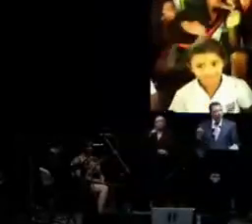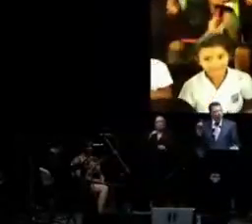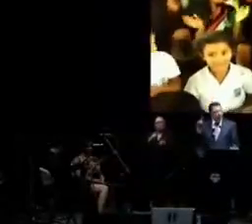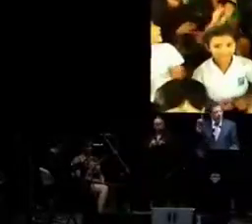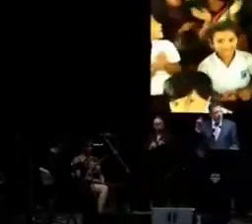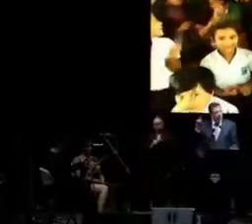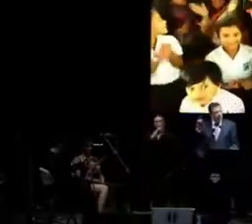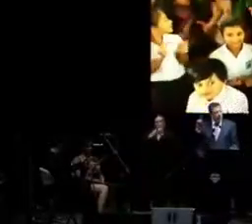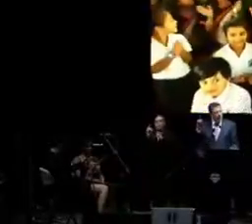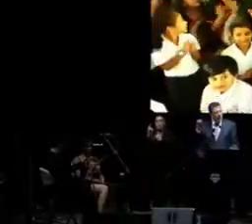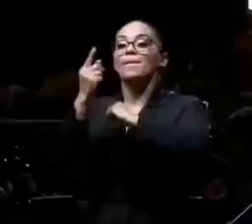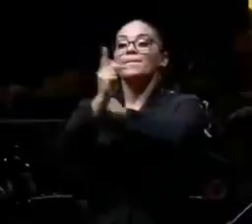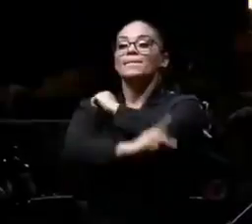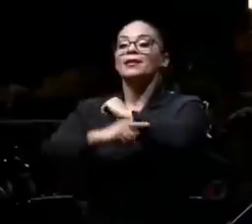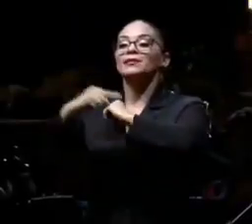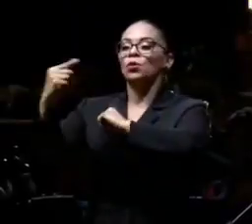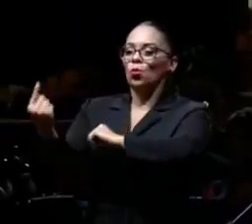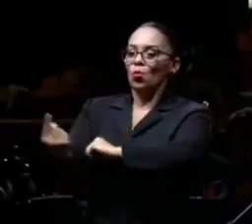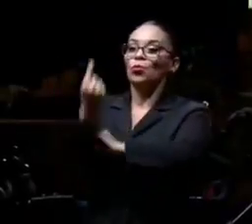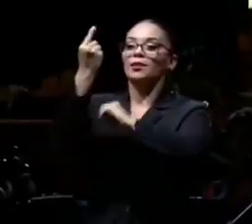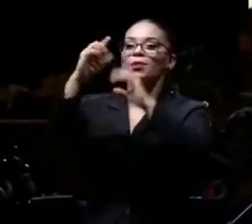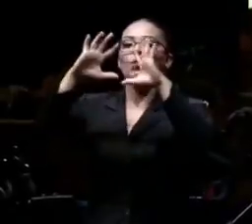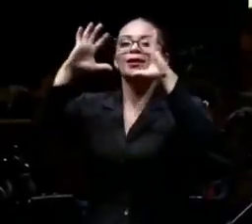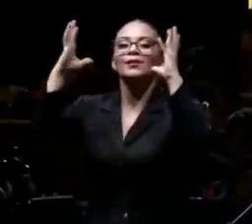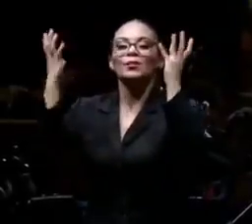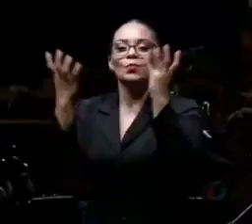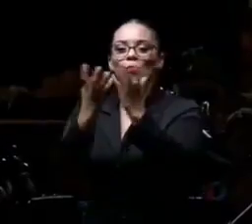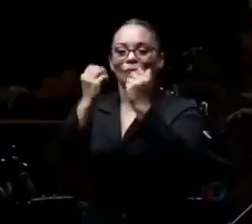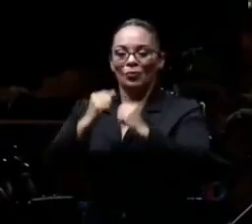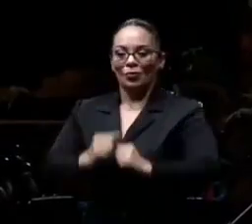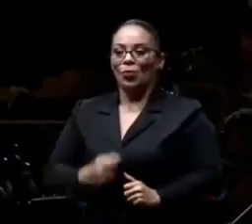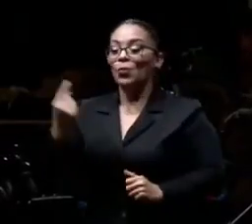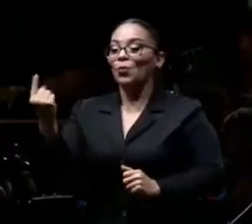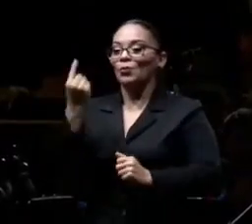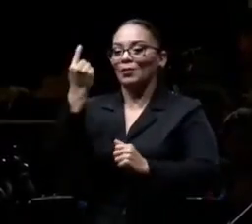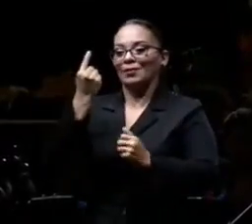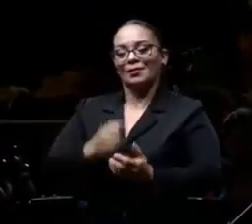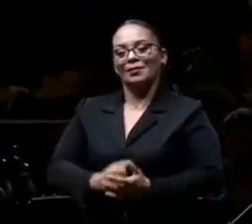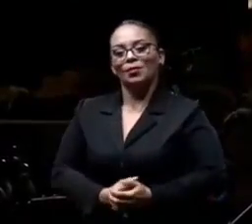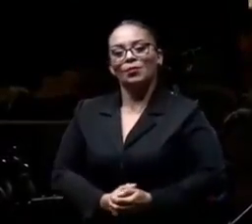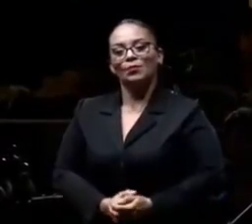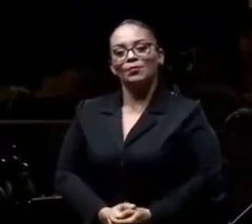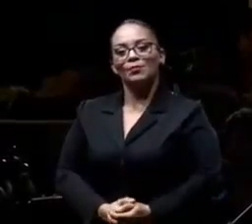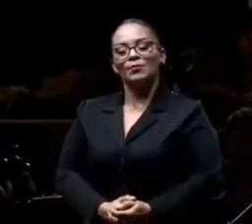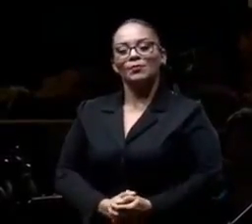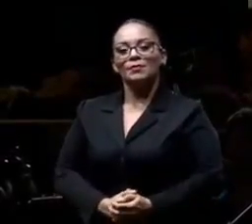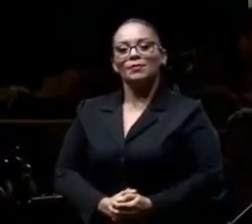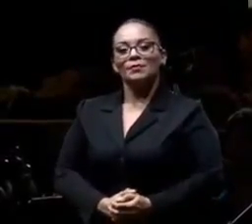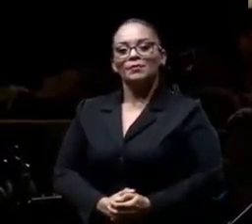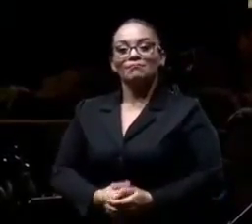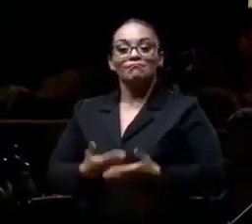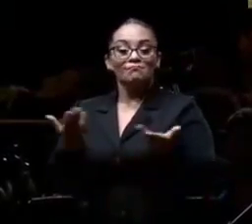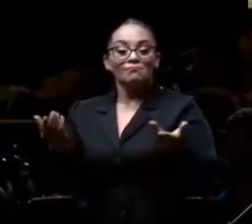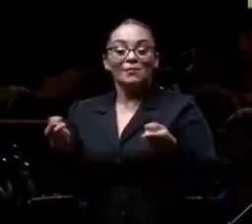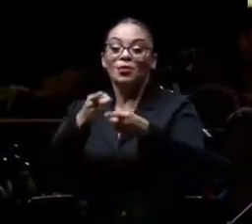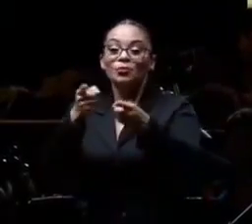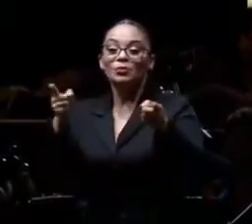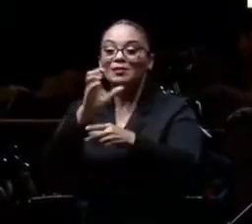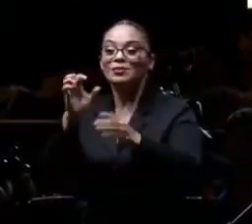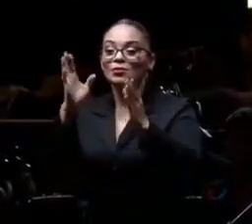único en el mundo entero. ¿A quién más si no a los ticos?